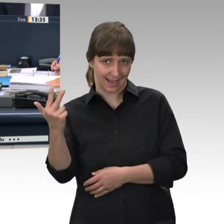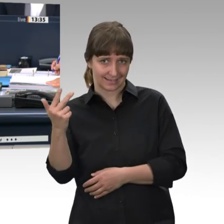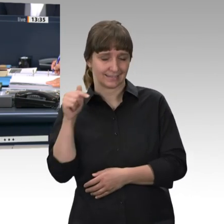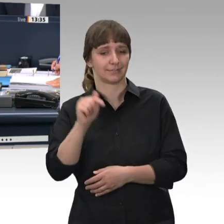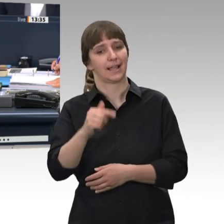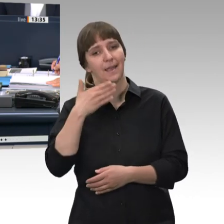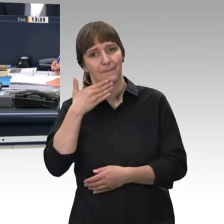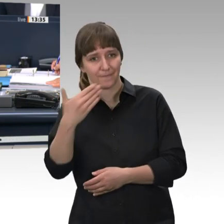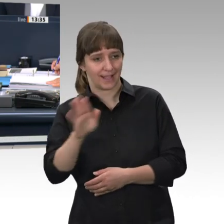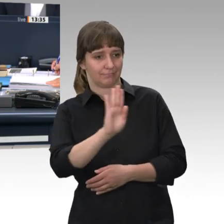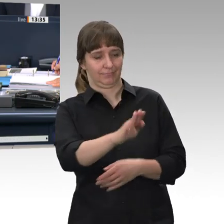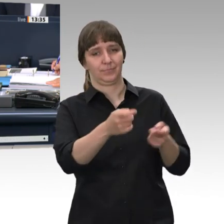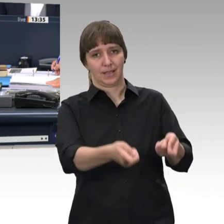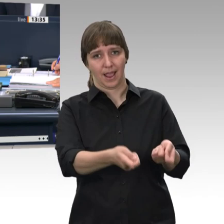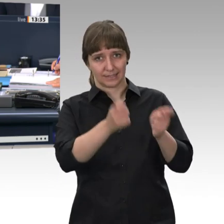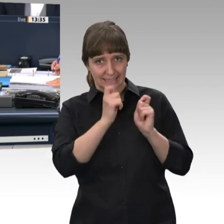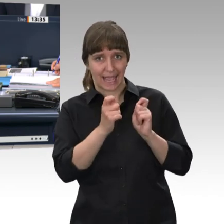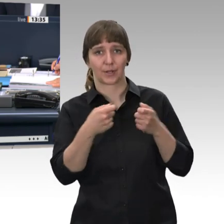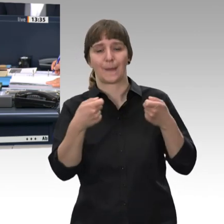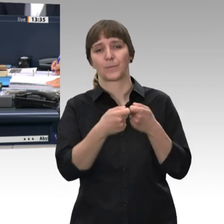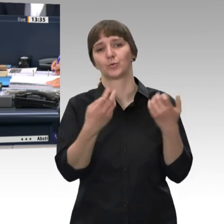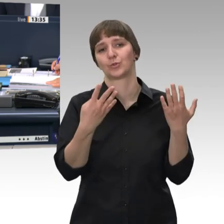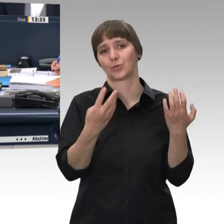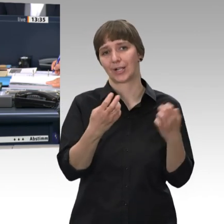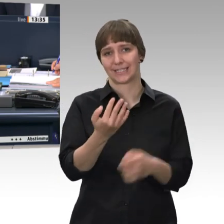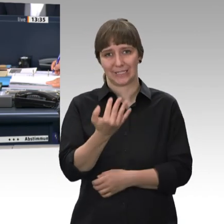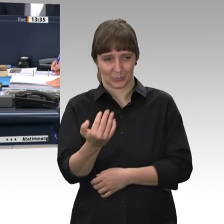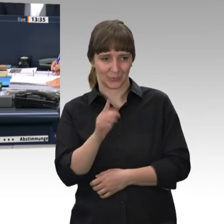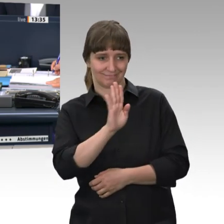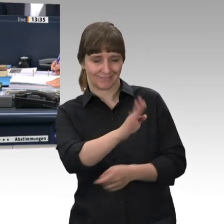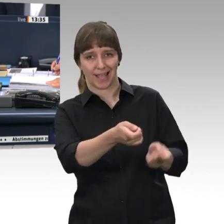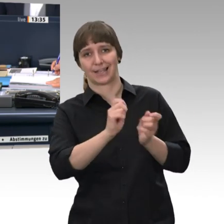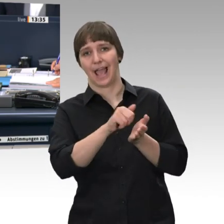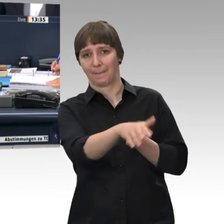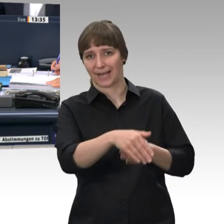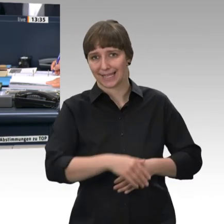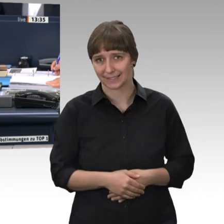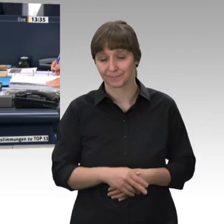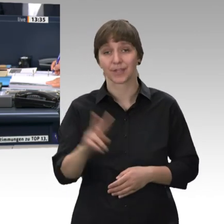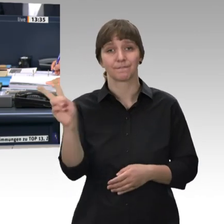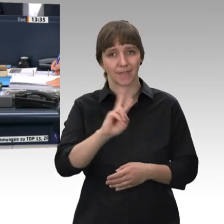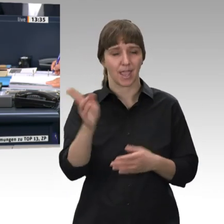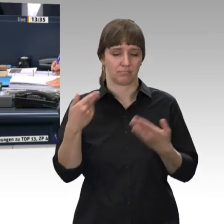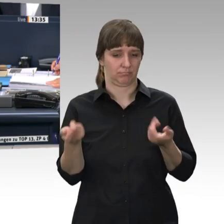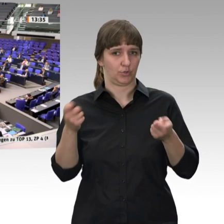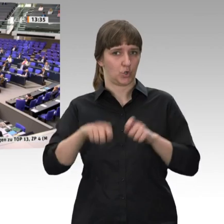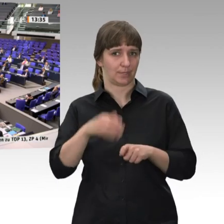Bündnis 90 Grüne auf Drucksache 19 19 91 abzulehnen. Wer stimmt für die Beschlussempfehlung des Ausschusses?